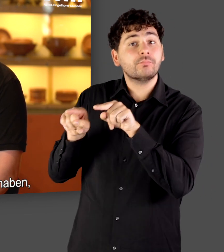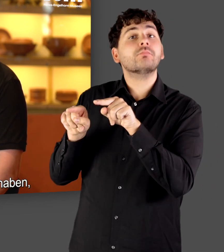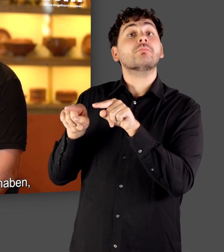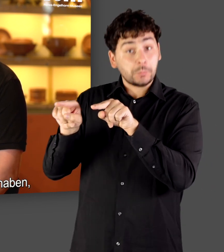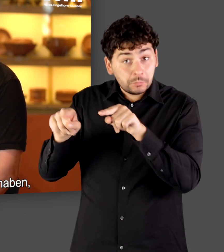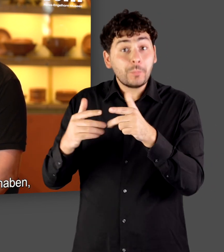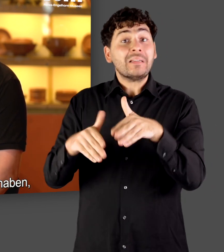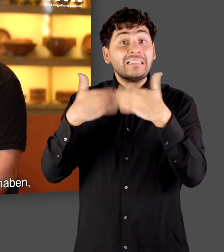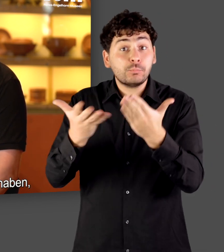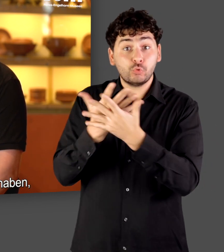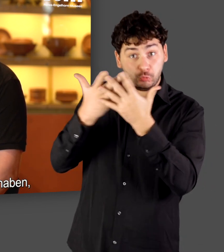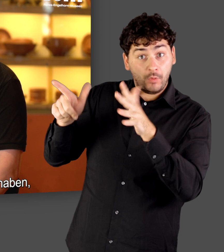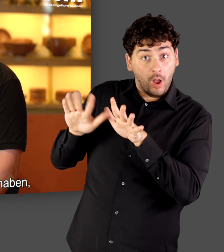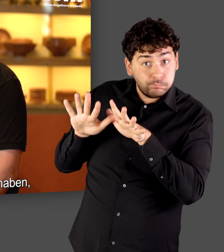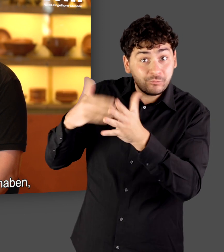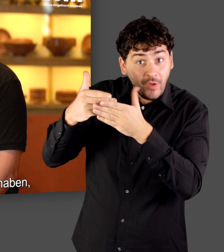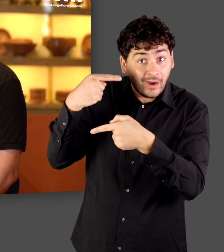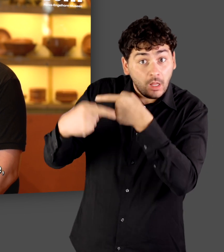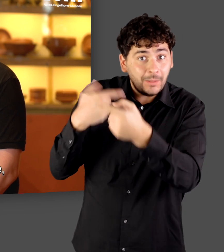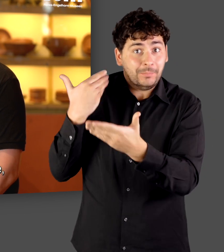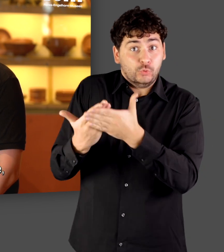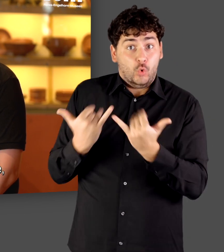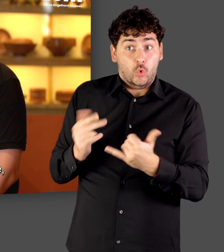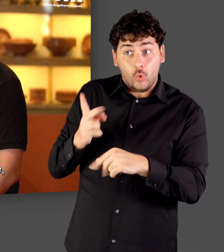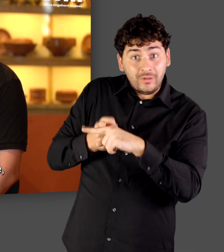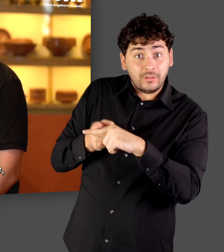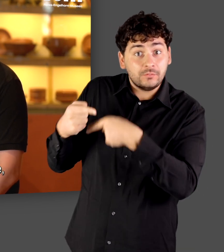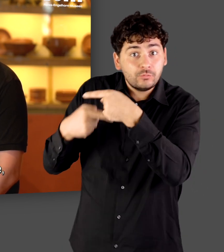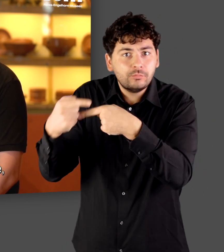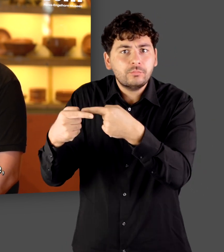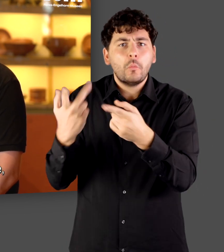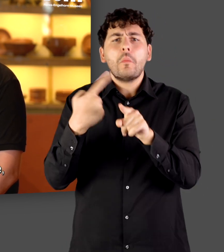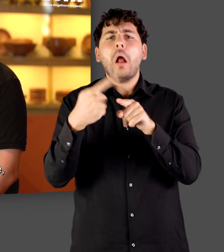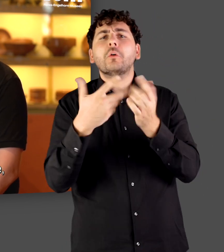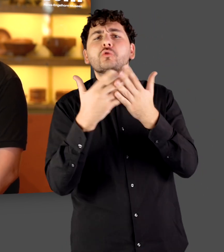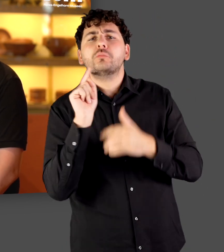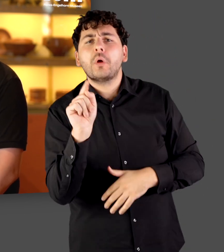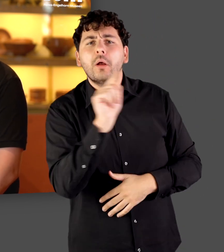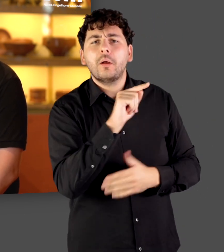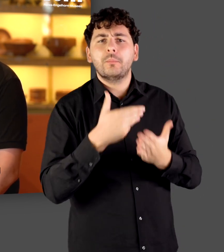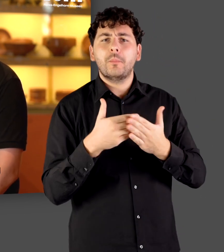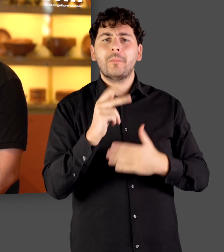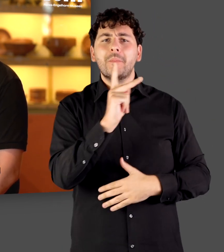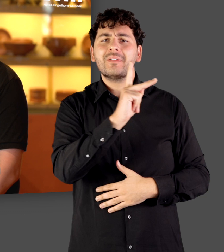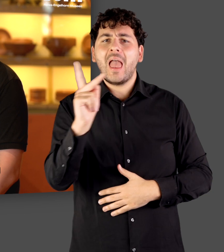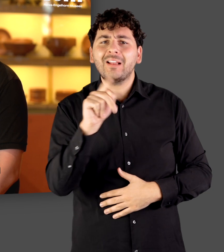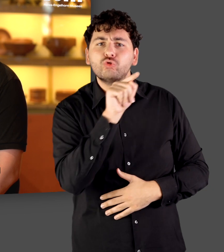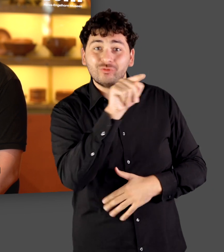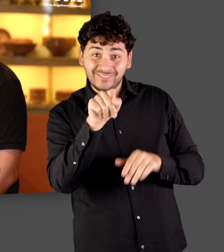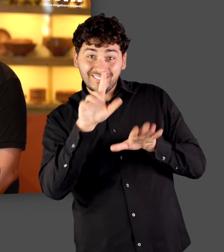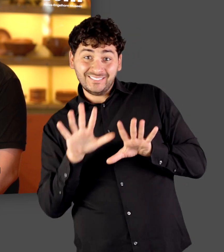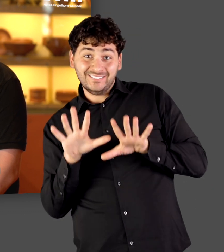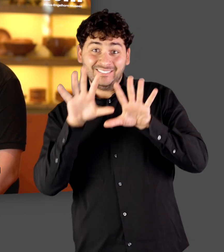gefallen, dass manche Sprachen überdauert haben, während andere beispielsweise, wie die keltische, dort, wo die Römer